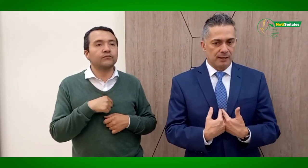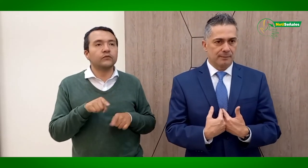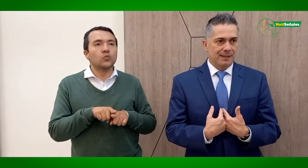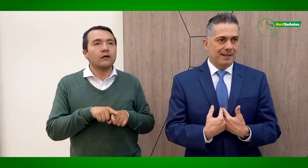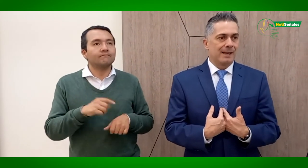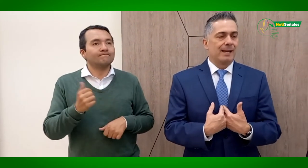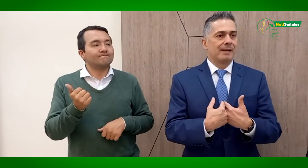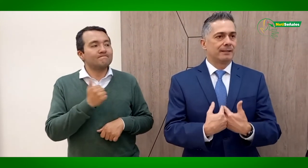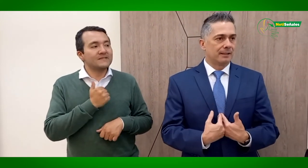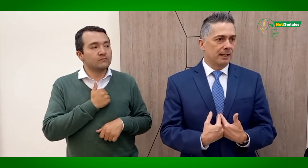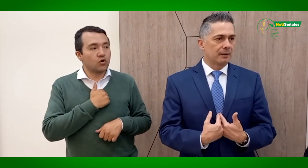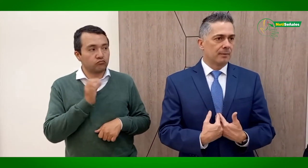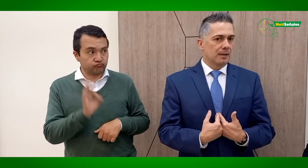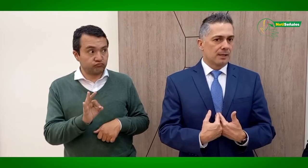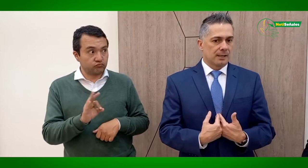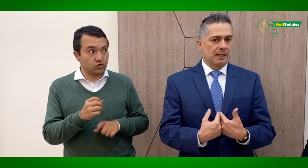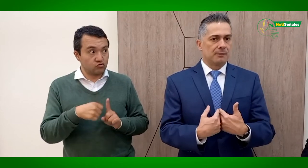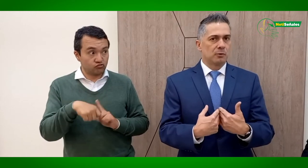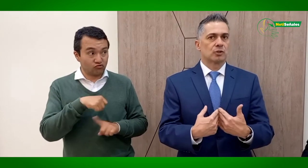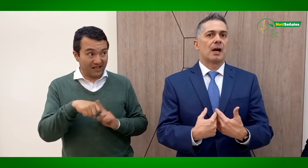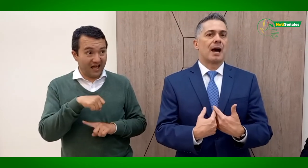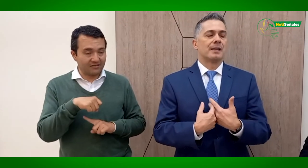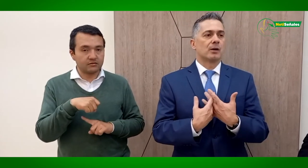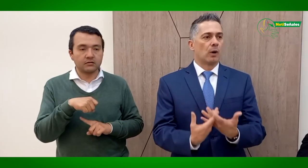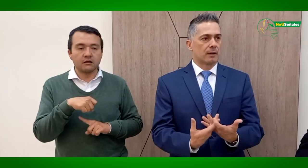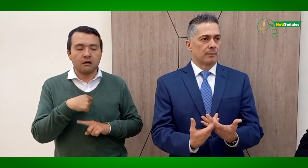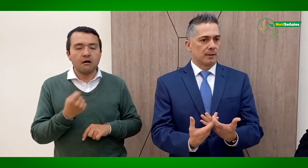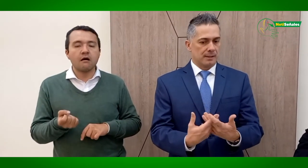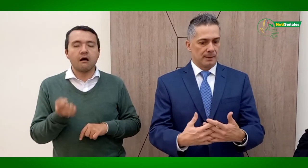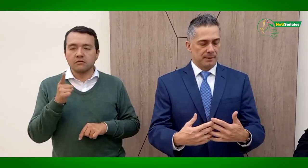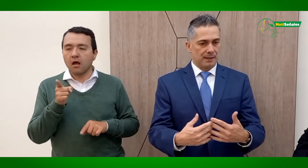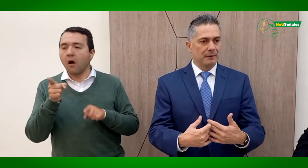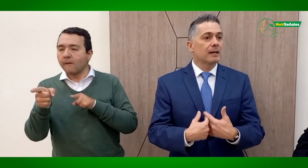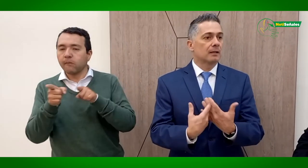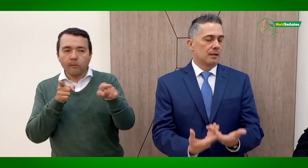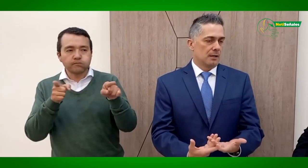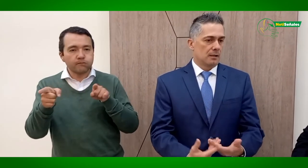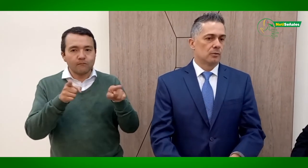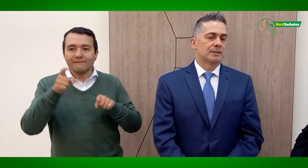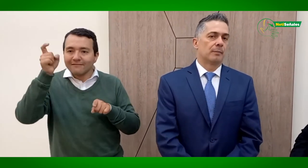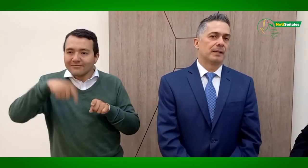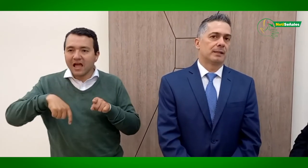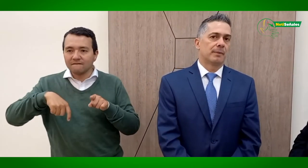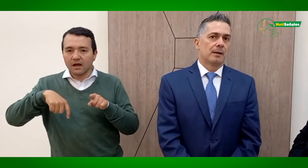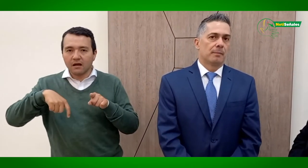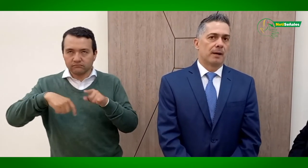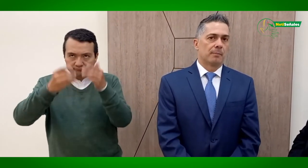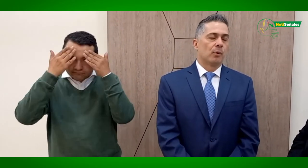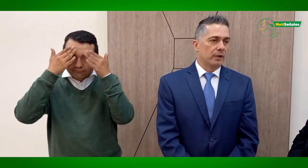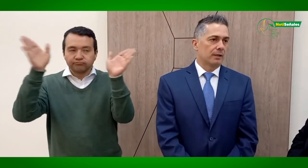entender que debemos adecuar y abrir nuestra mente para poder